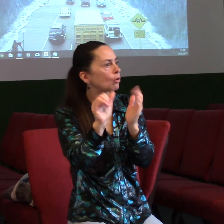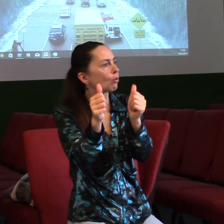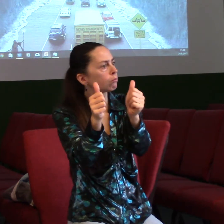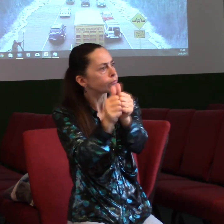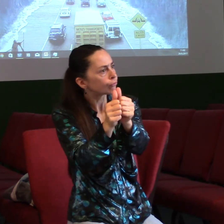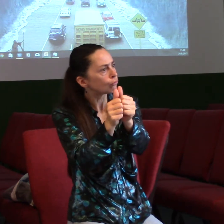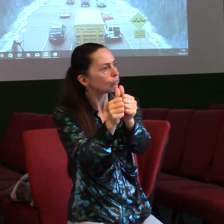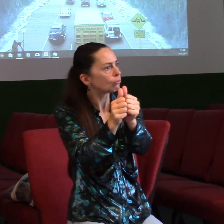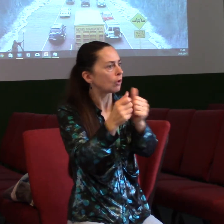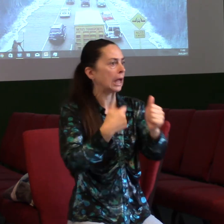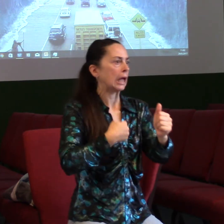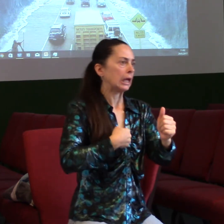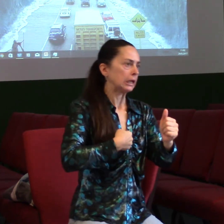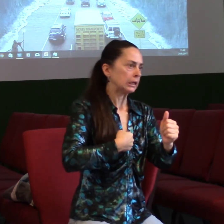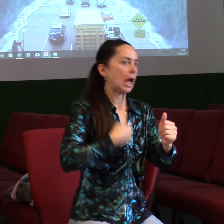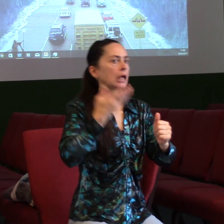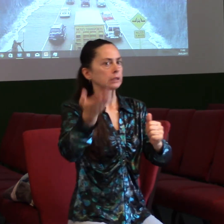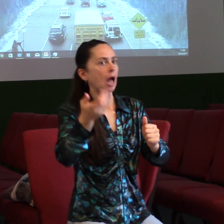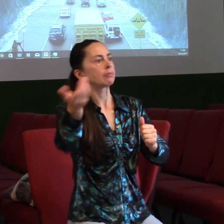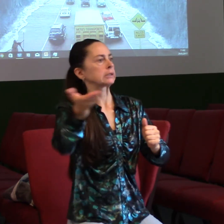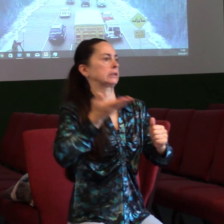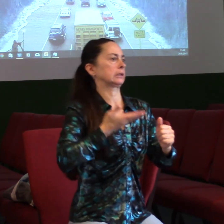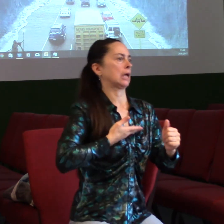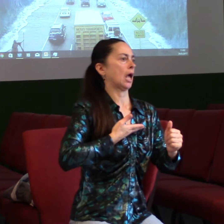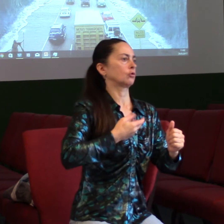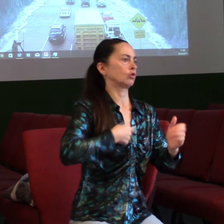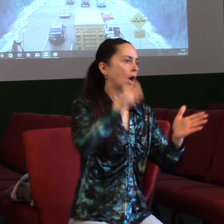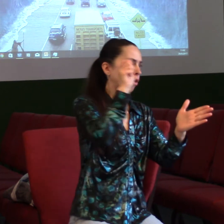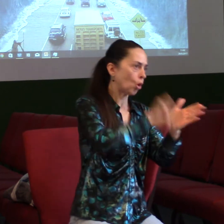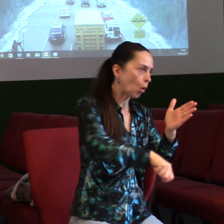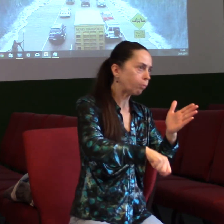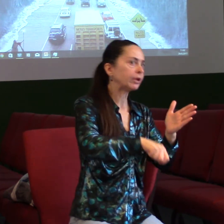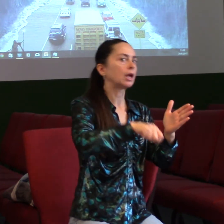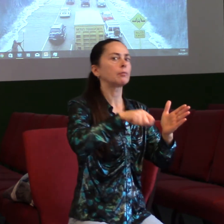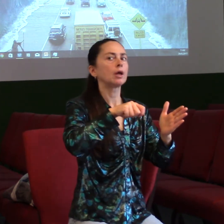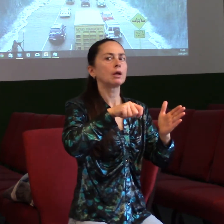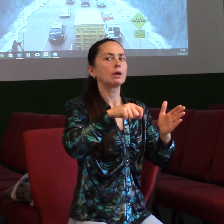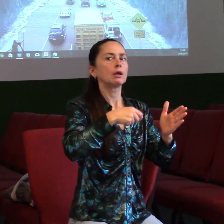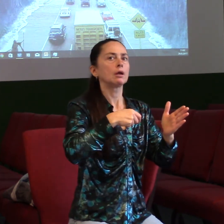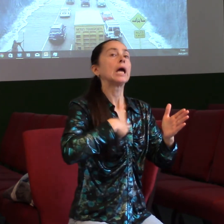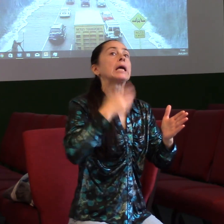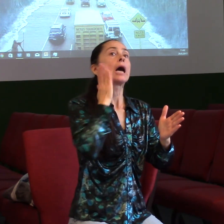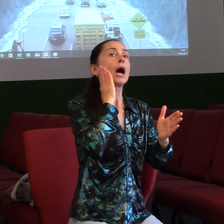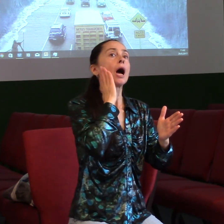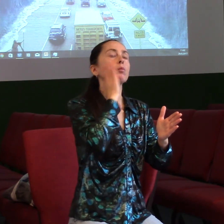Já si něco koupím, dám ti peníze, ty mi za to dáš nějaký výrobek. Já na tebe budu hodný a očekávám, že tenhle taky budeš hodný.